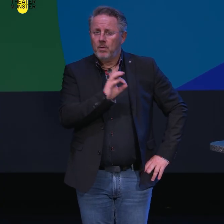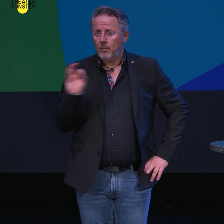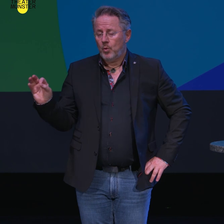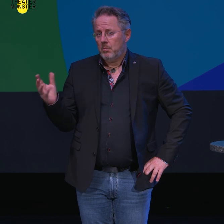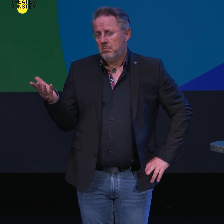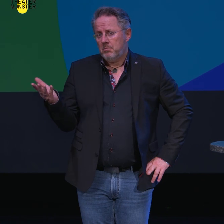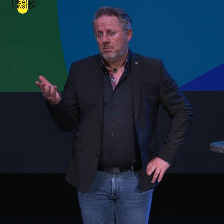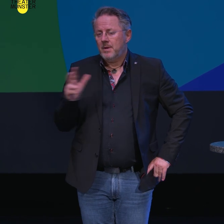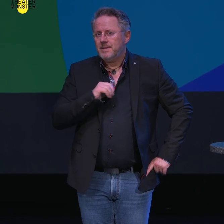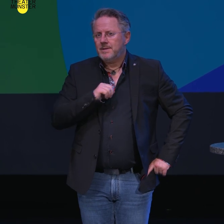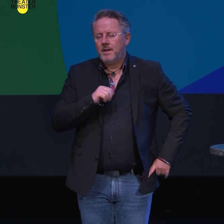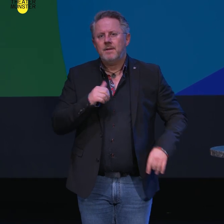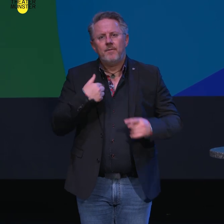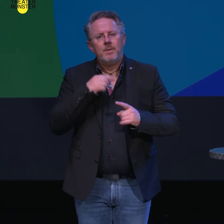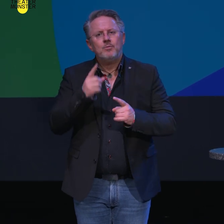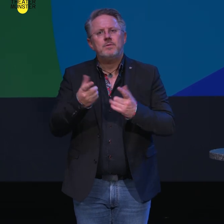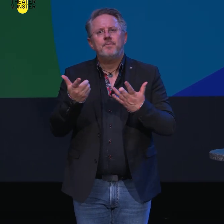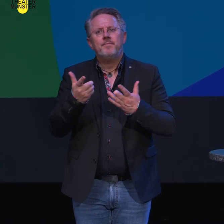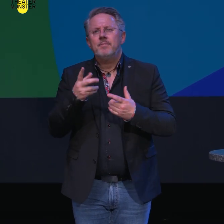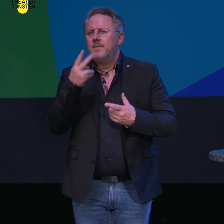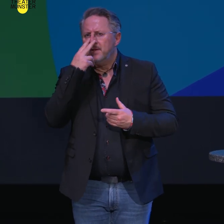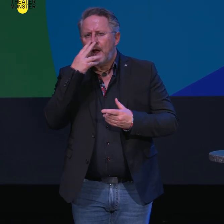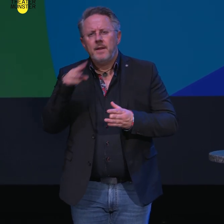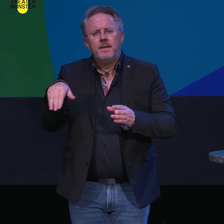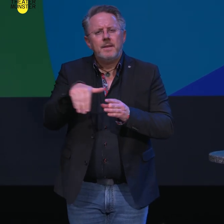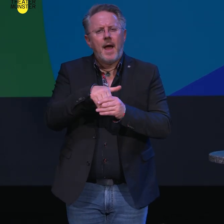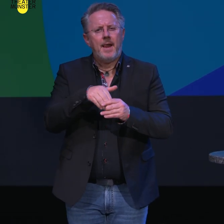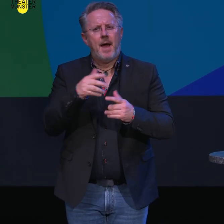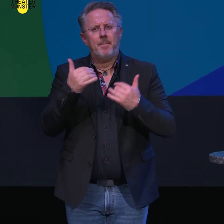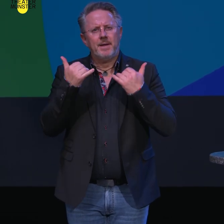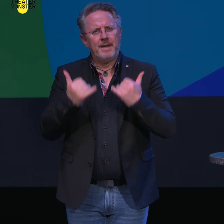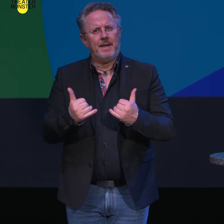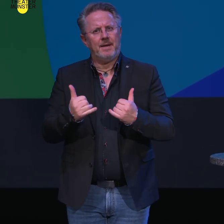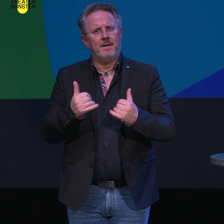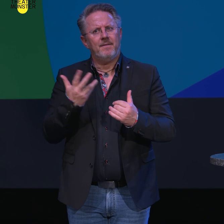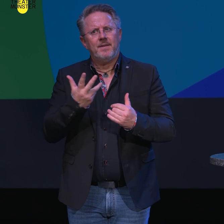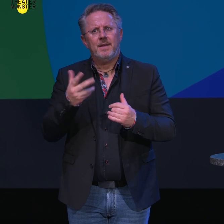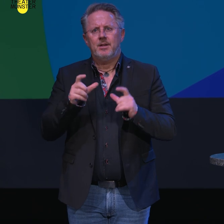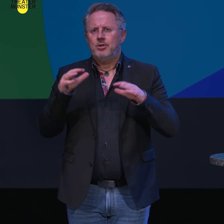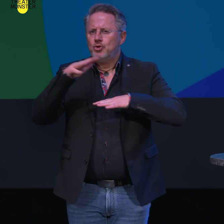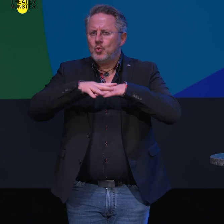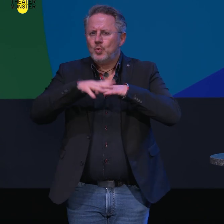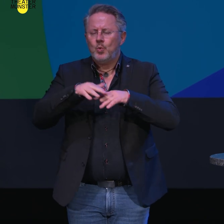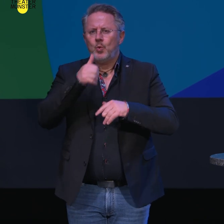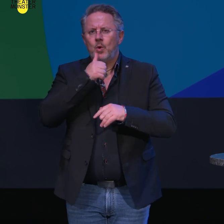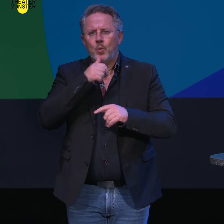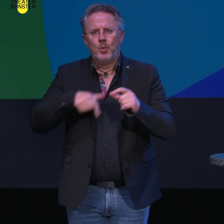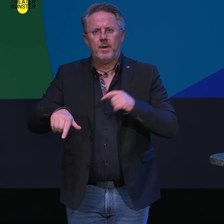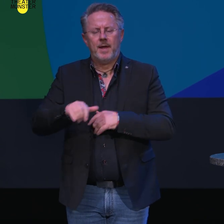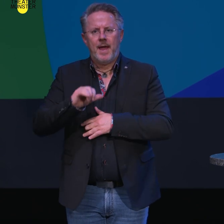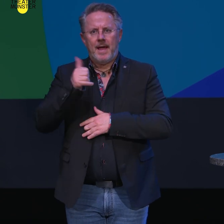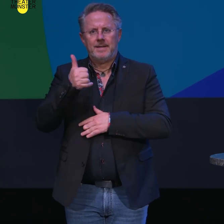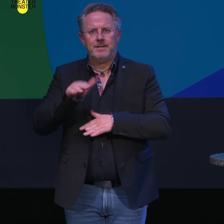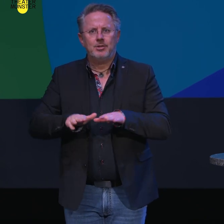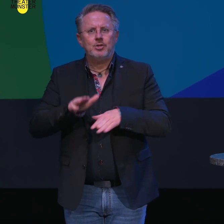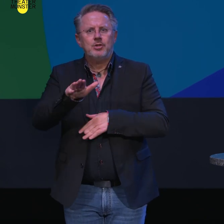Wir werden uns deshalb viel mit Teilhabestrukturen für junges Publikum auseinandersetzen. Ein erster Schritt in diese